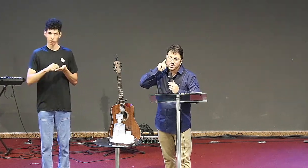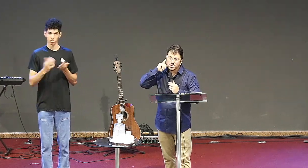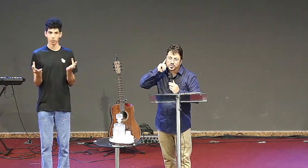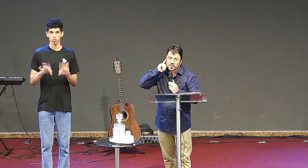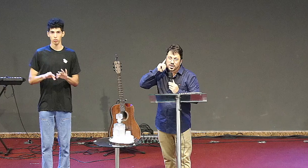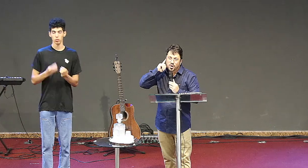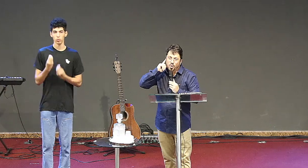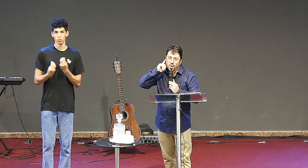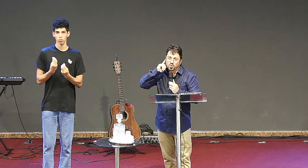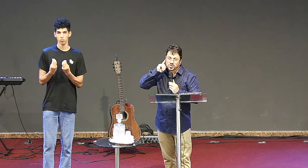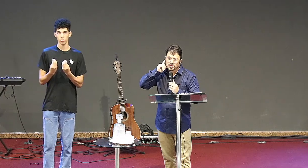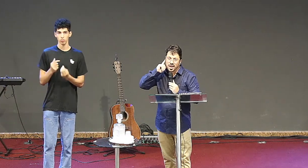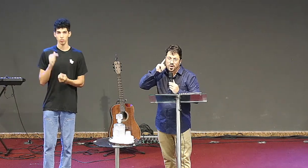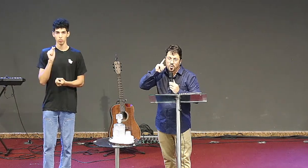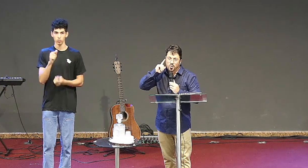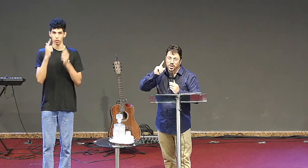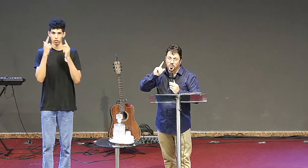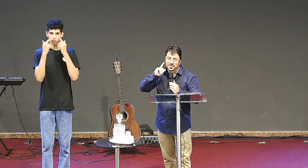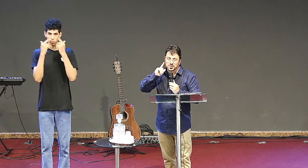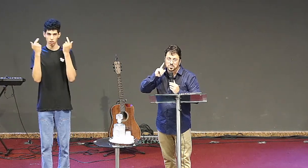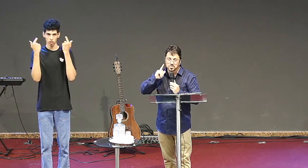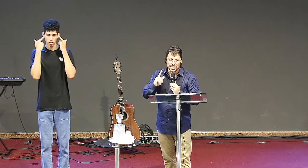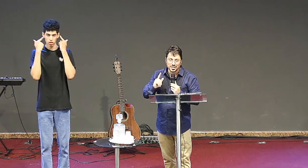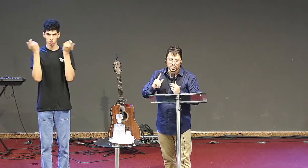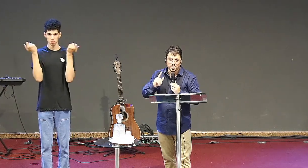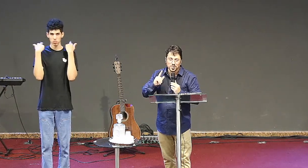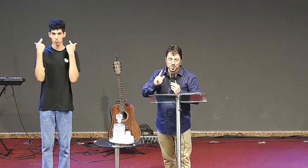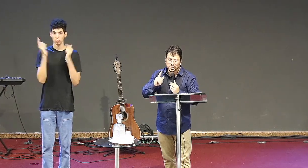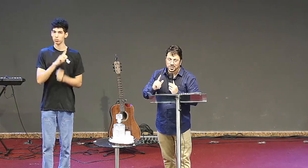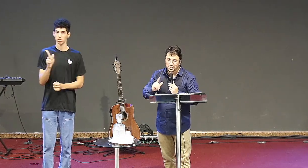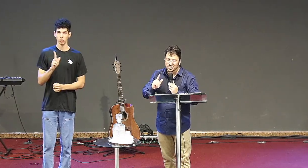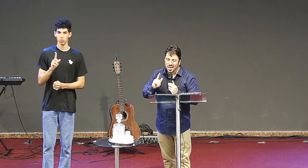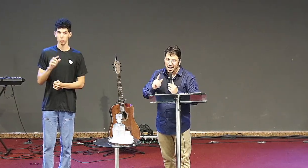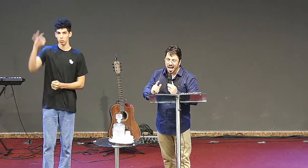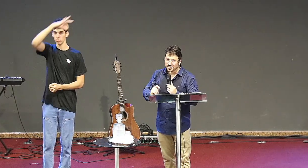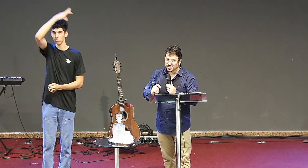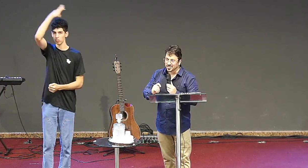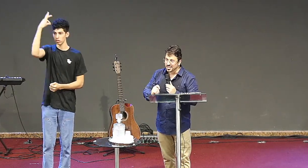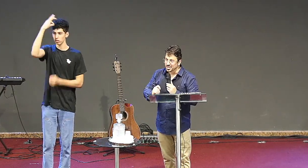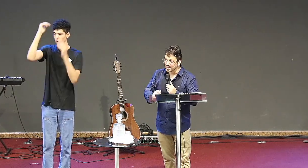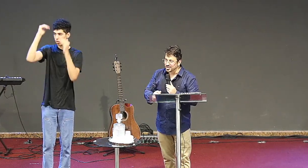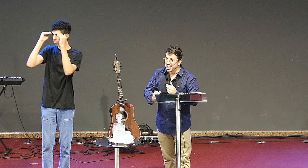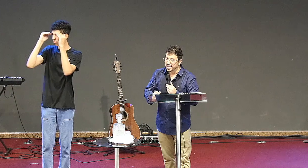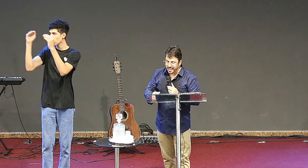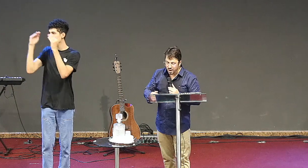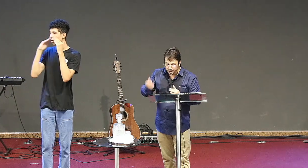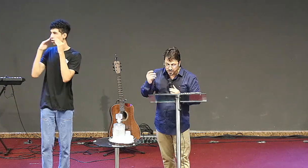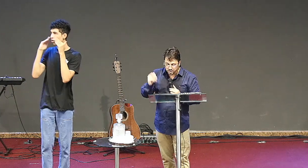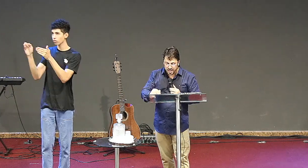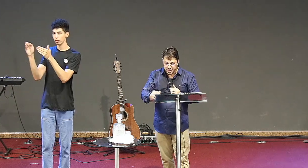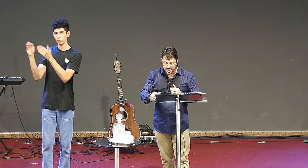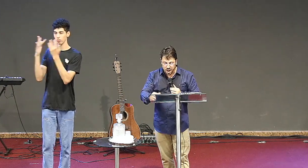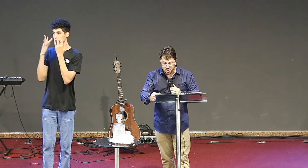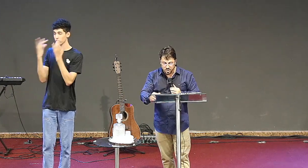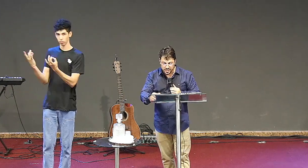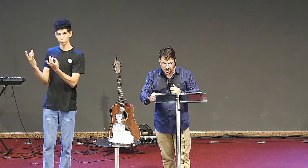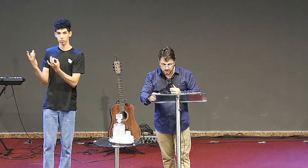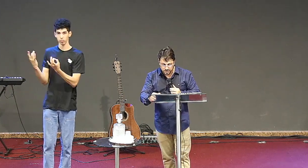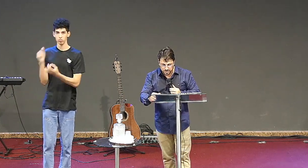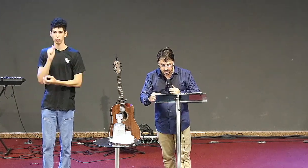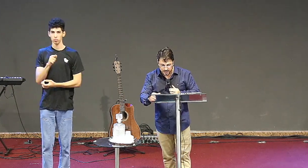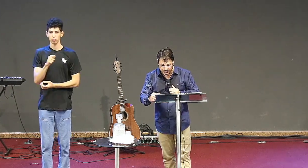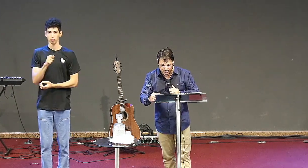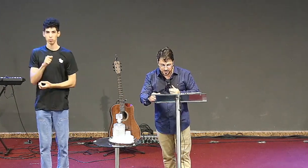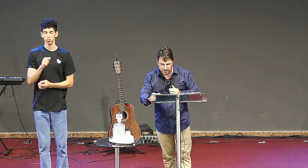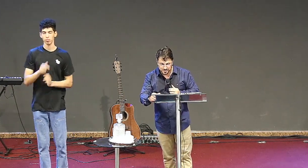ouvidos, ouça o que o Espírito diz às igrejas. Quem tem ouvidos aí, dá um glória a